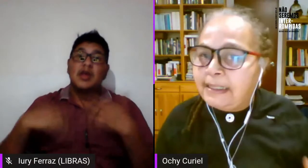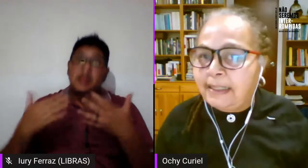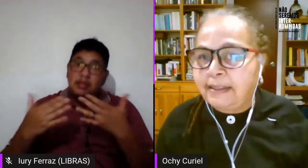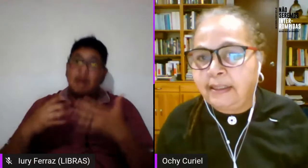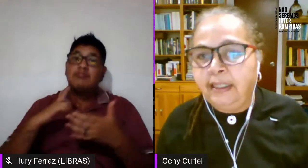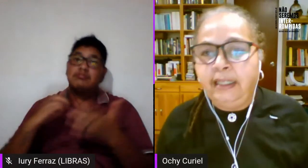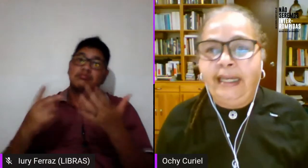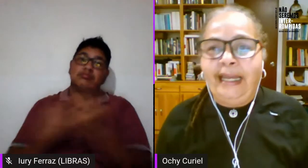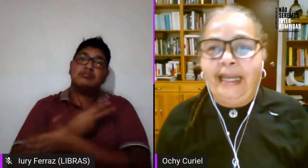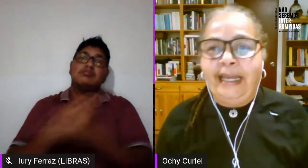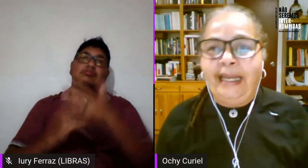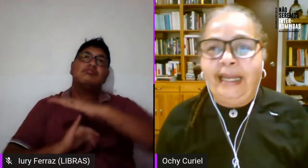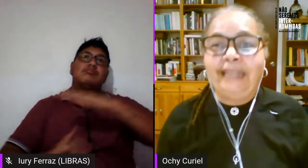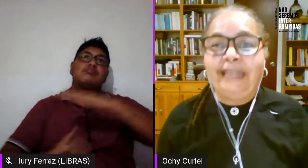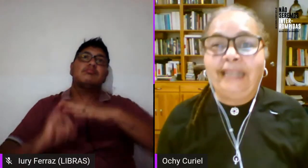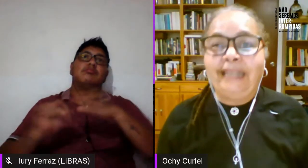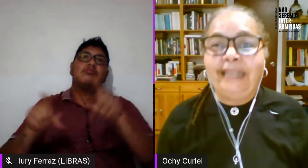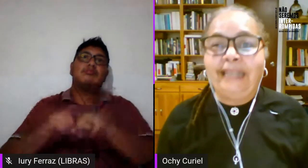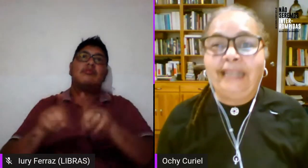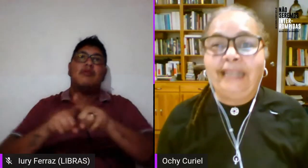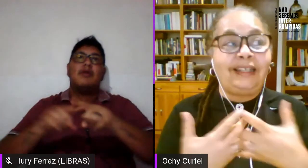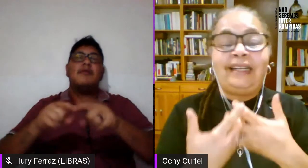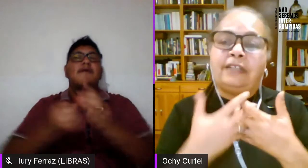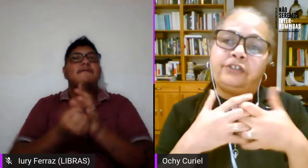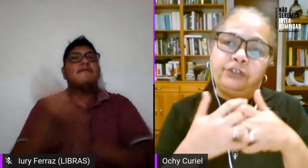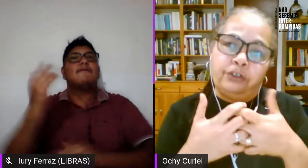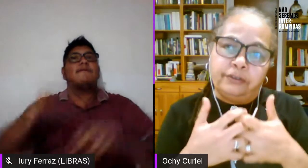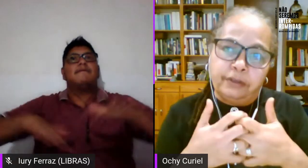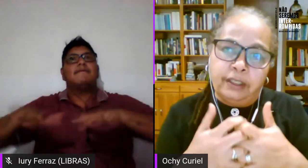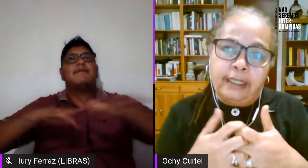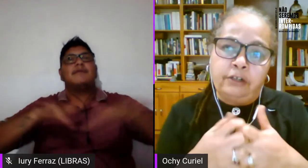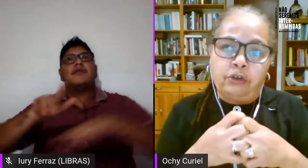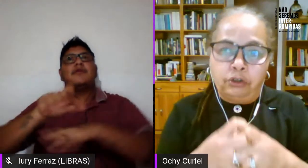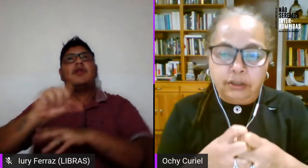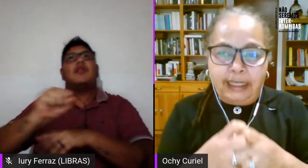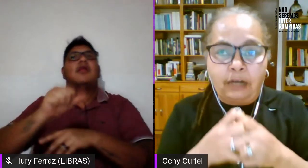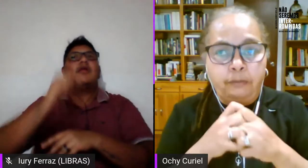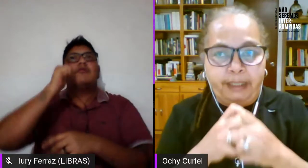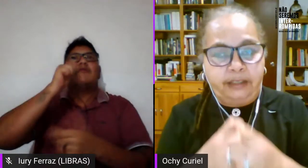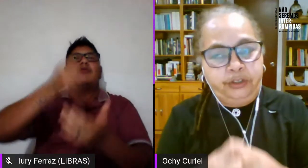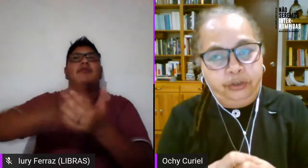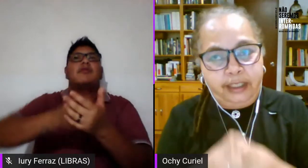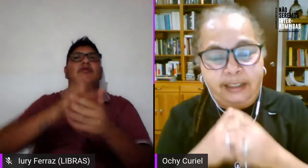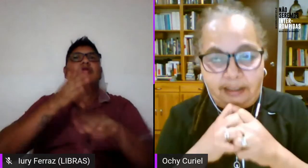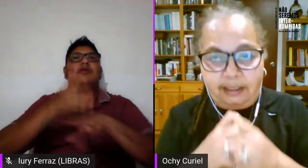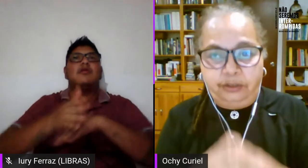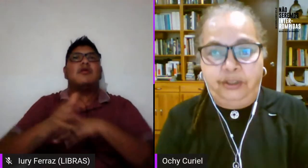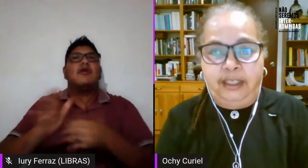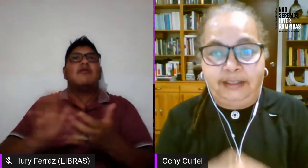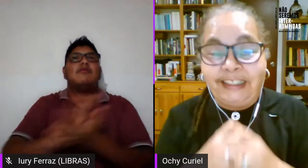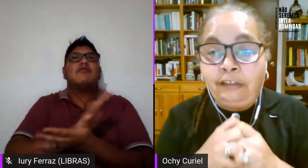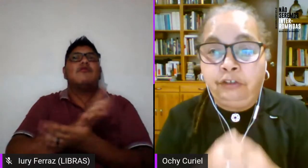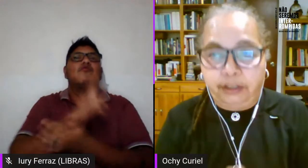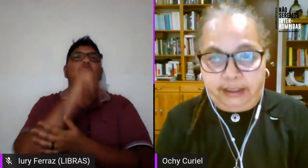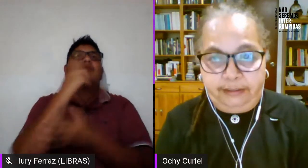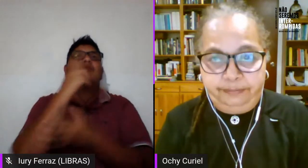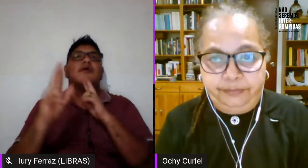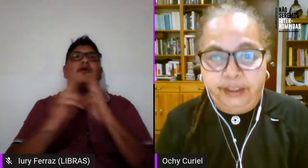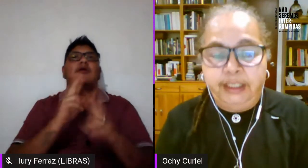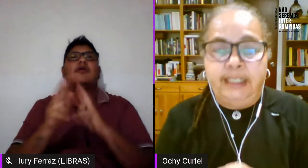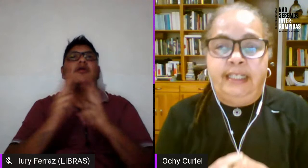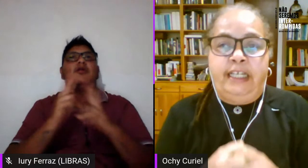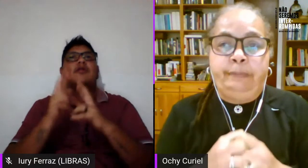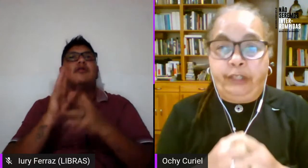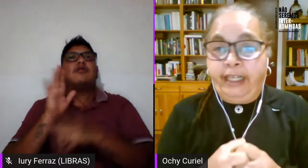feministas entraron en una relación con la cooperación internacional del norte